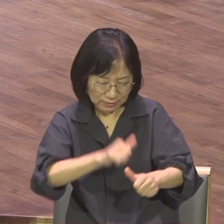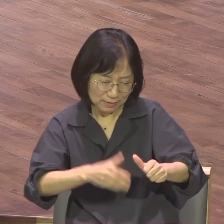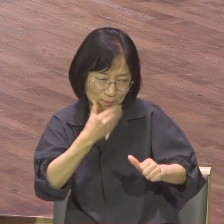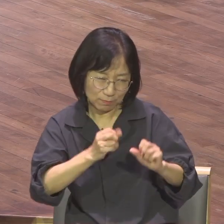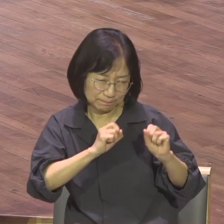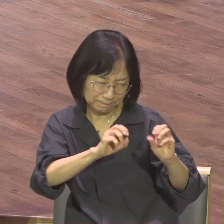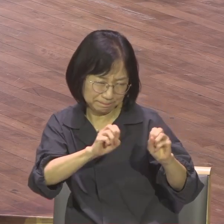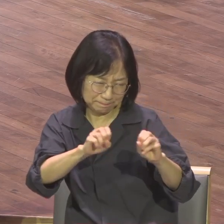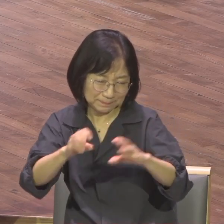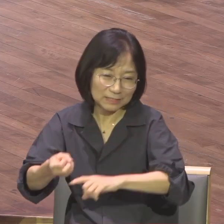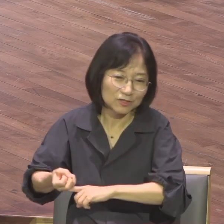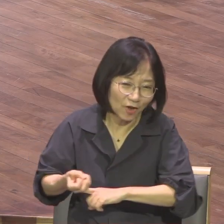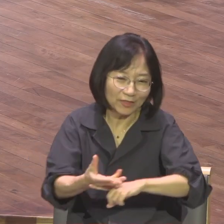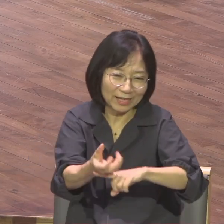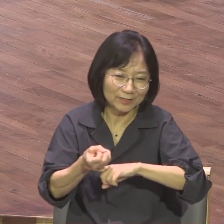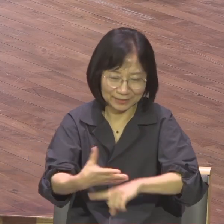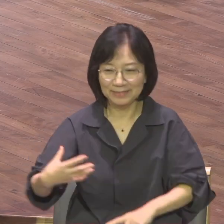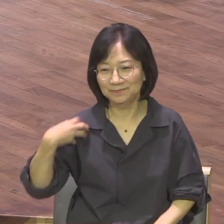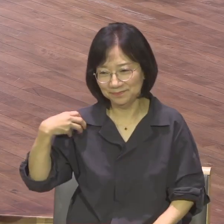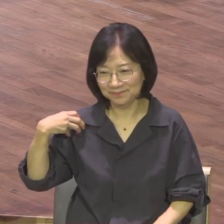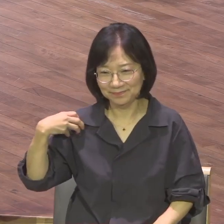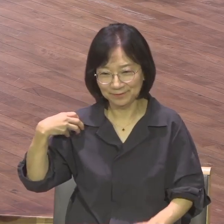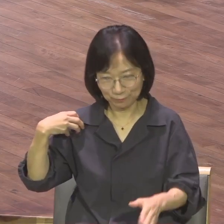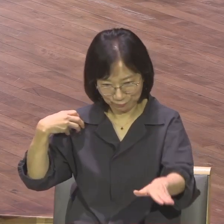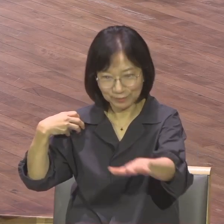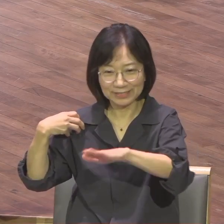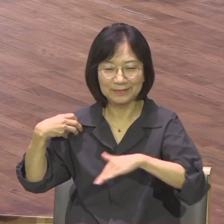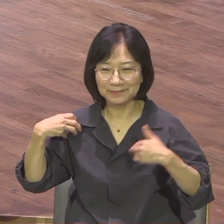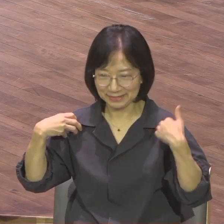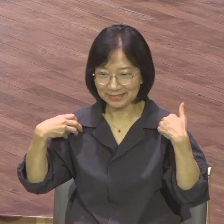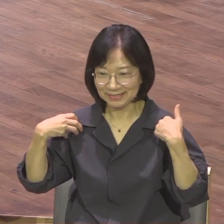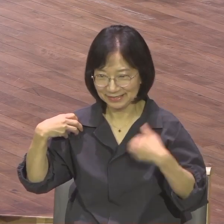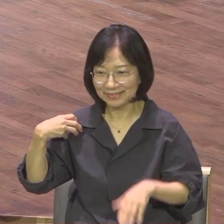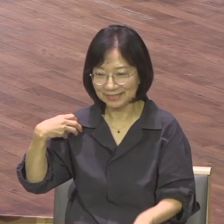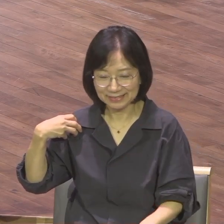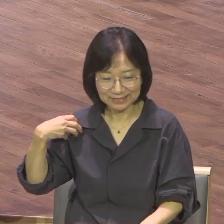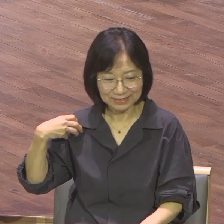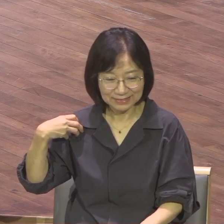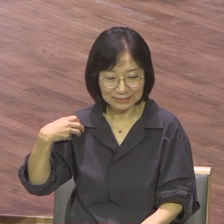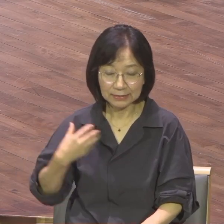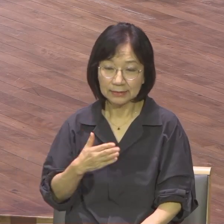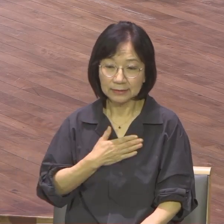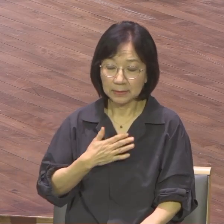전달해야 되는 사명이 주어져 있습니다. 저는 이번 세계 랩루트 대회를 참여하면서